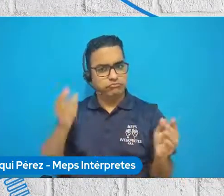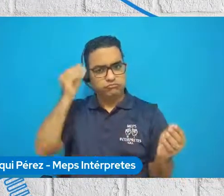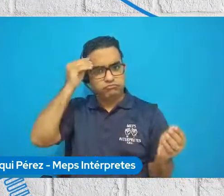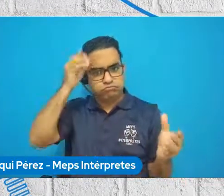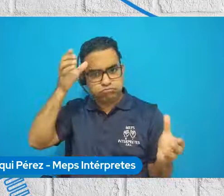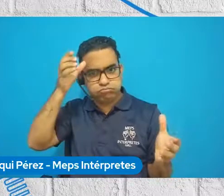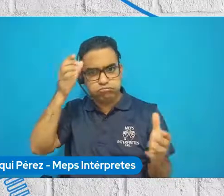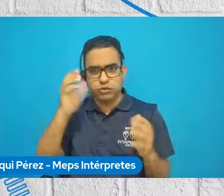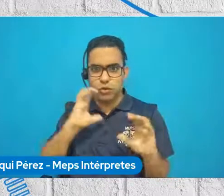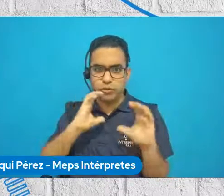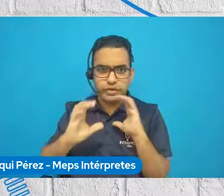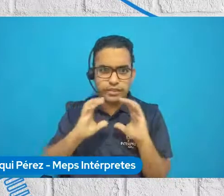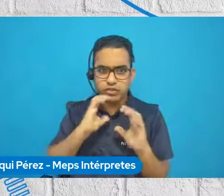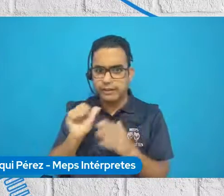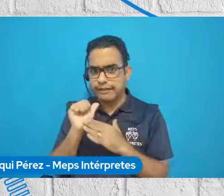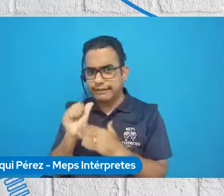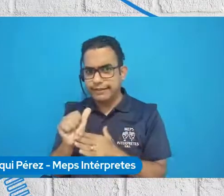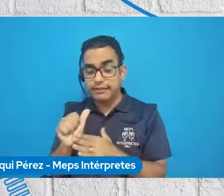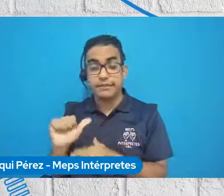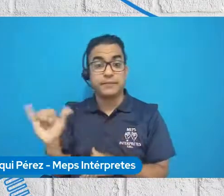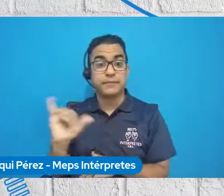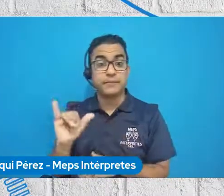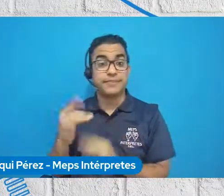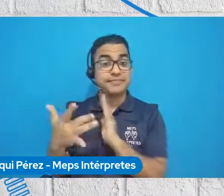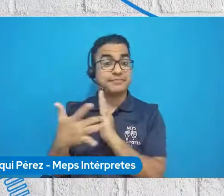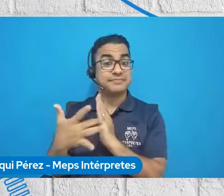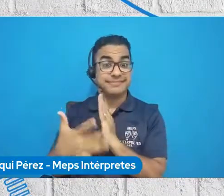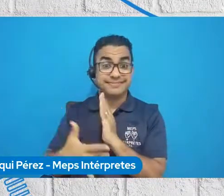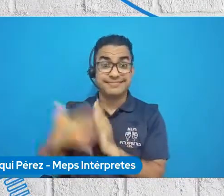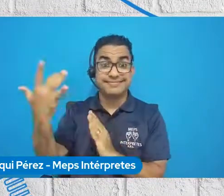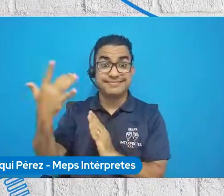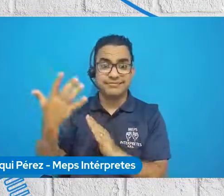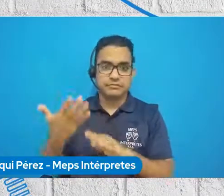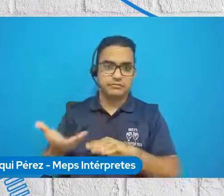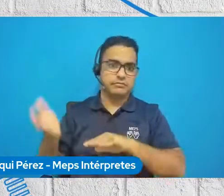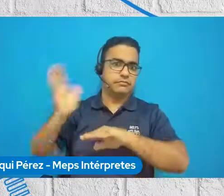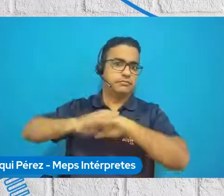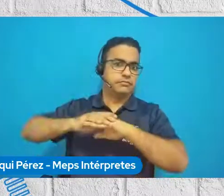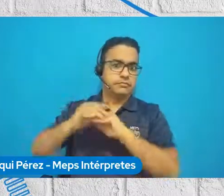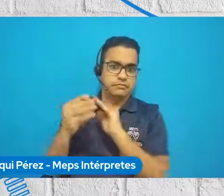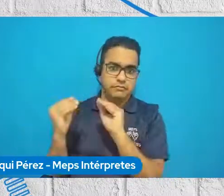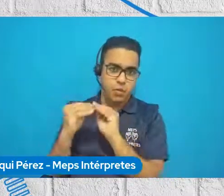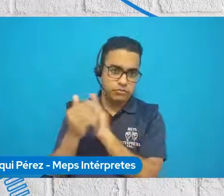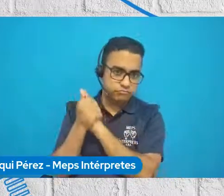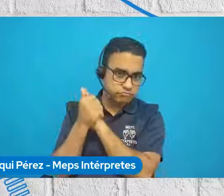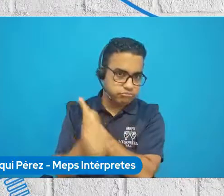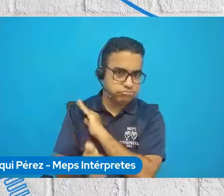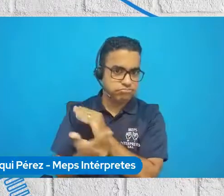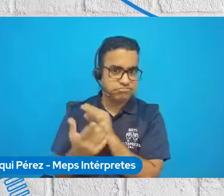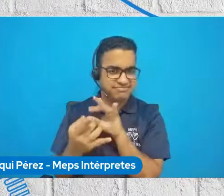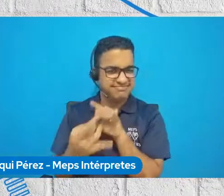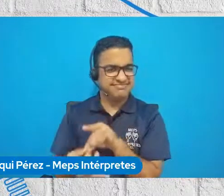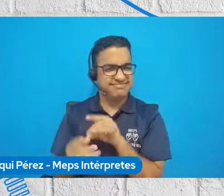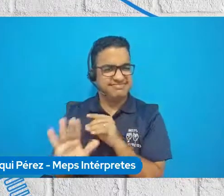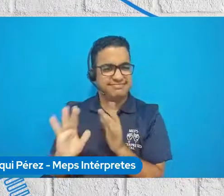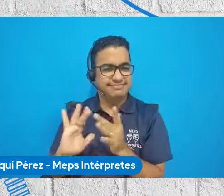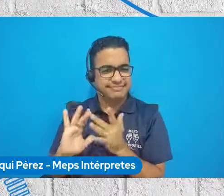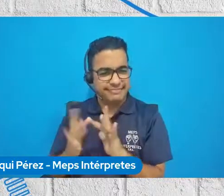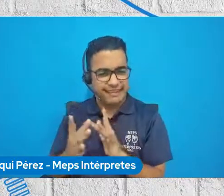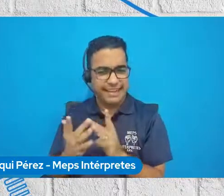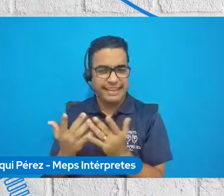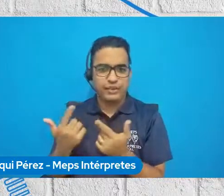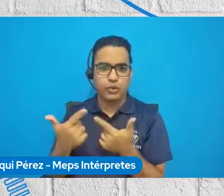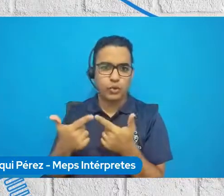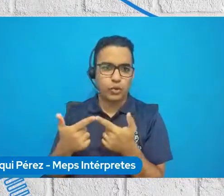liderazgo, y también, últimamente, con el tema tecnológico, también han desarrollado competencias relacionadas a Google